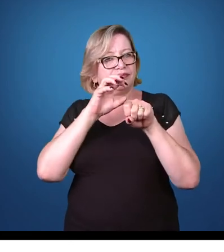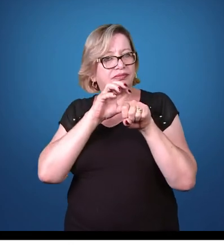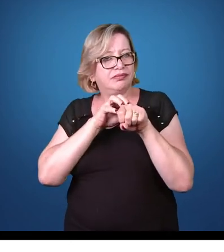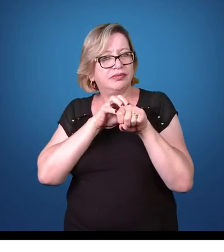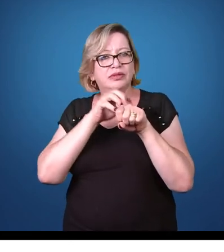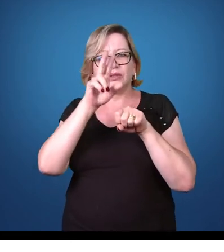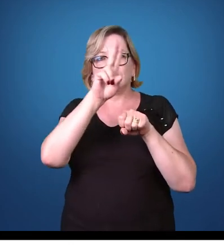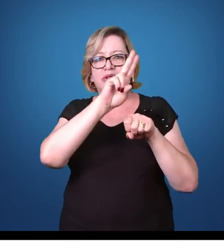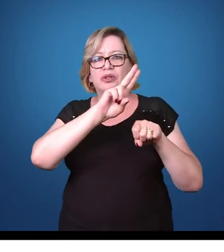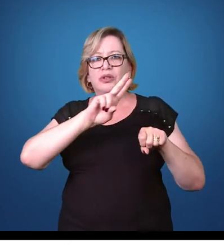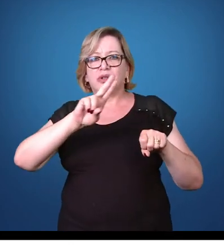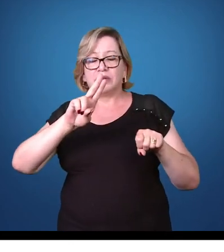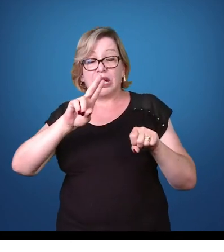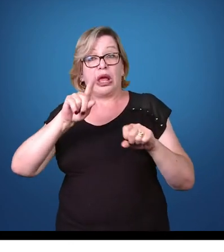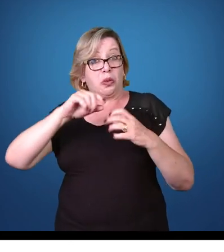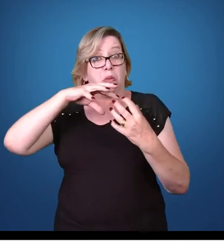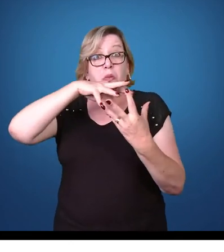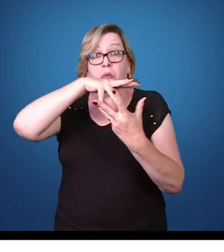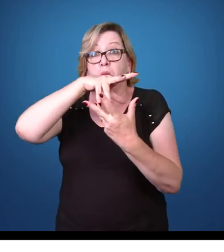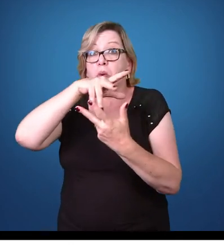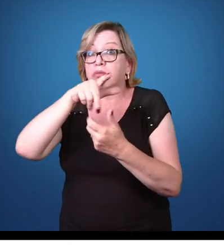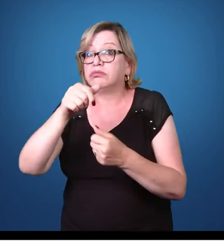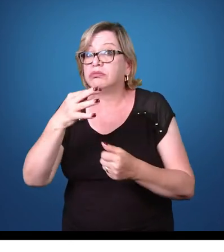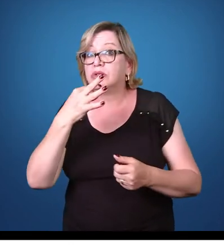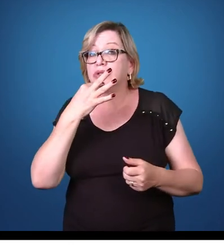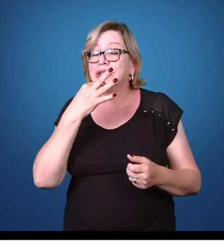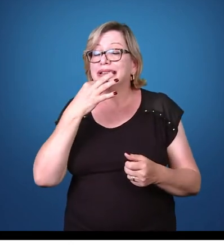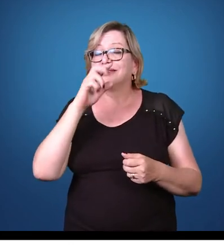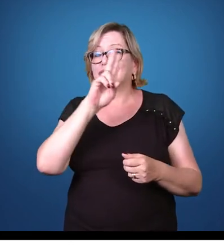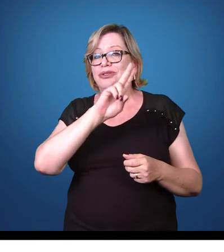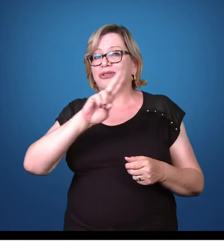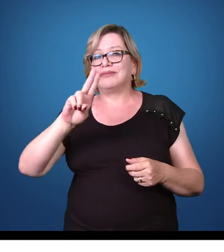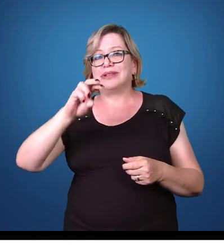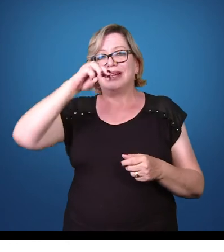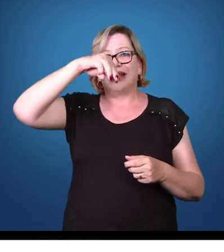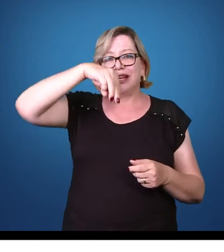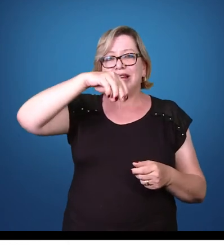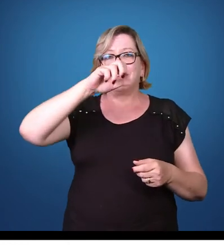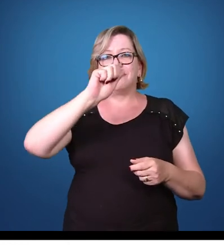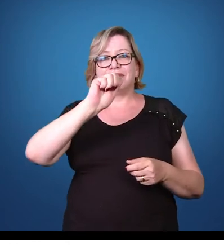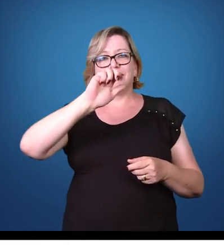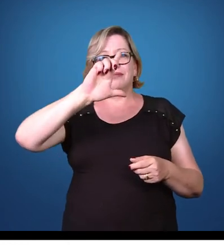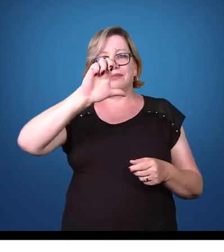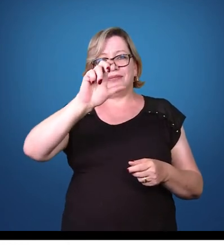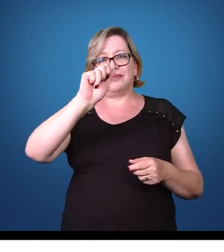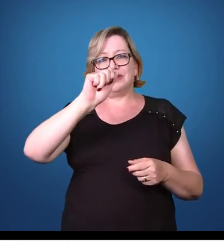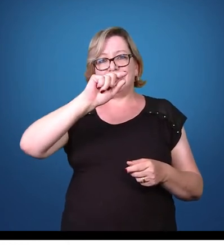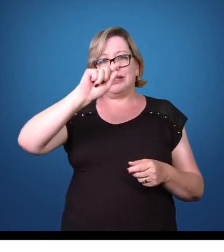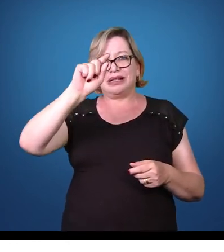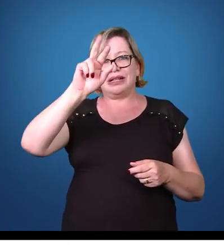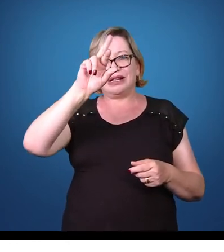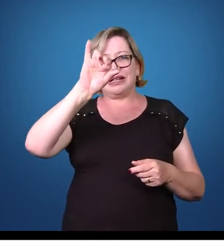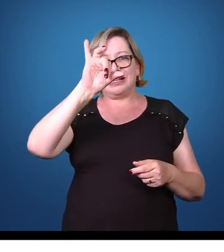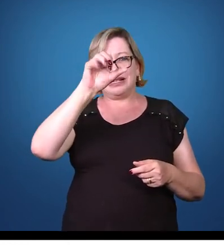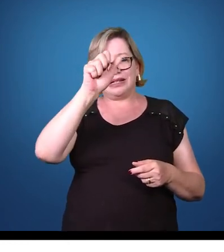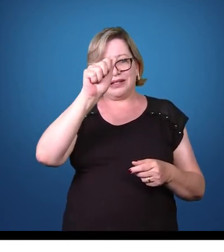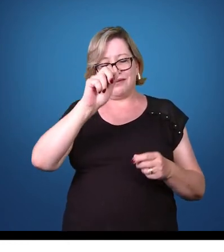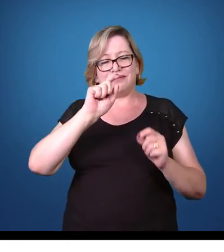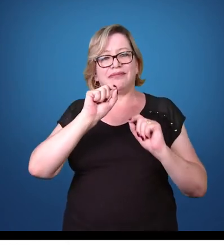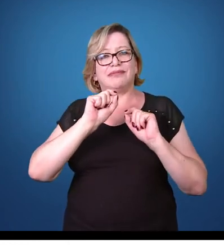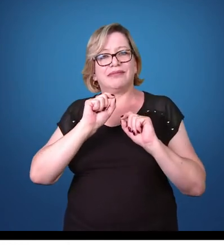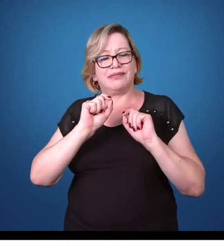é uma doença mundialmente conhecida, é a malária. A malária, também chamada em paludismo, febre terçã,